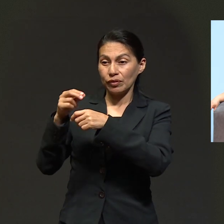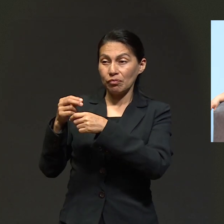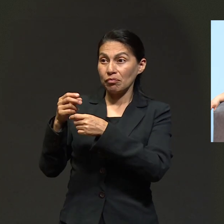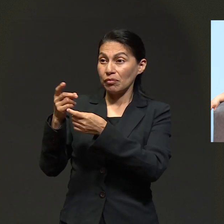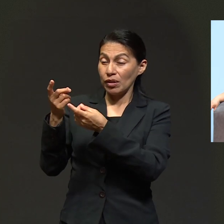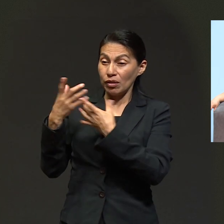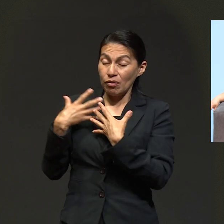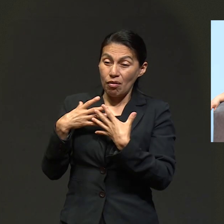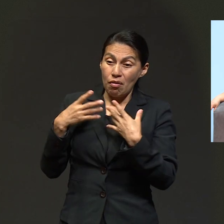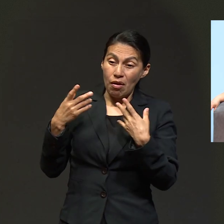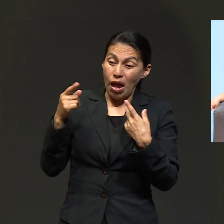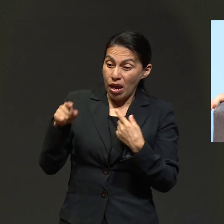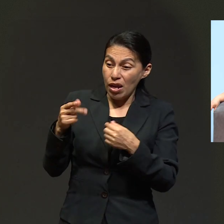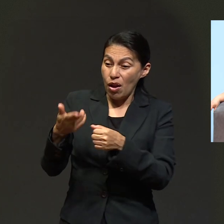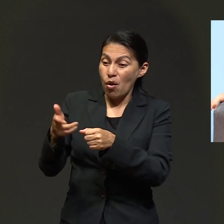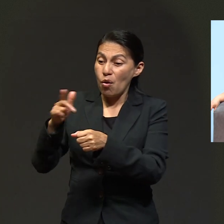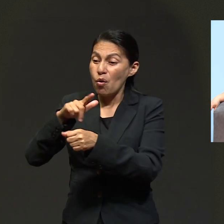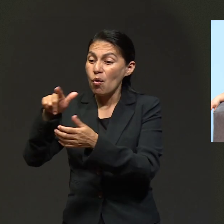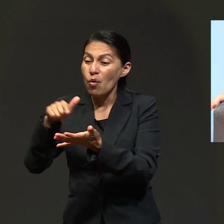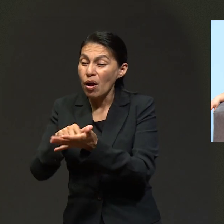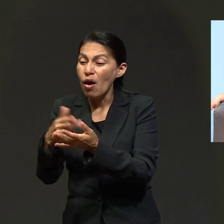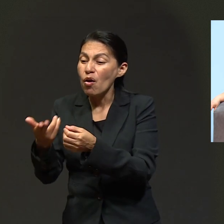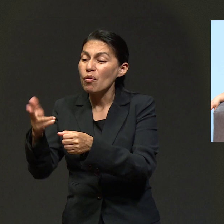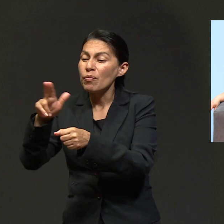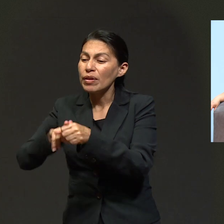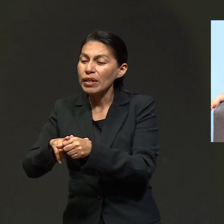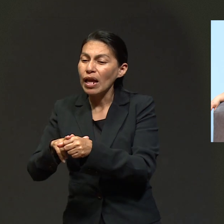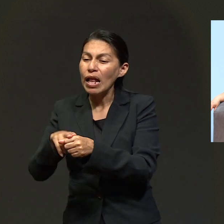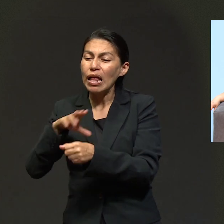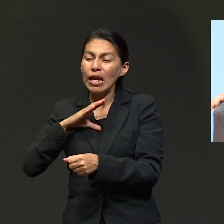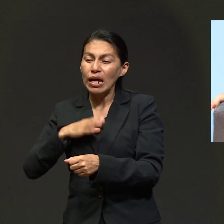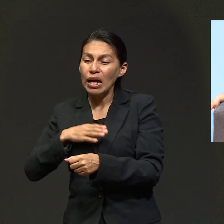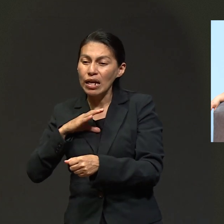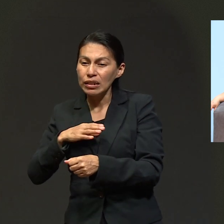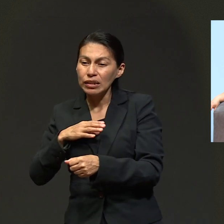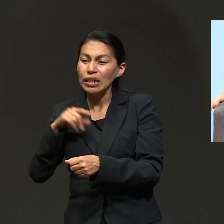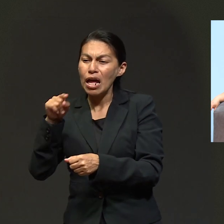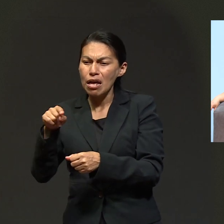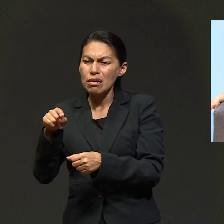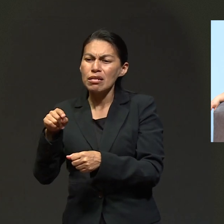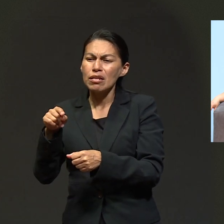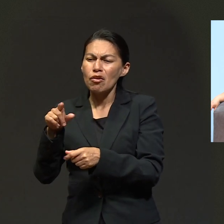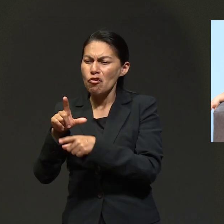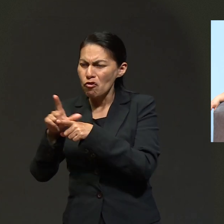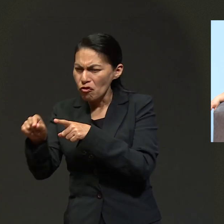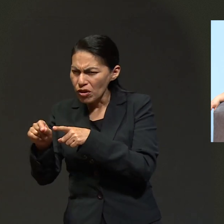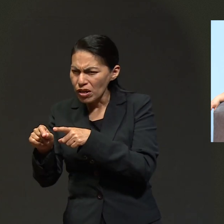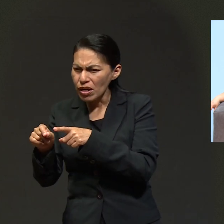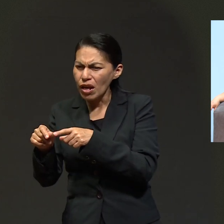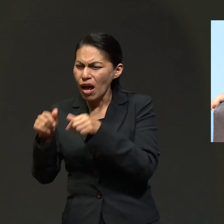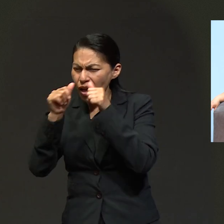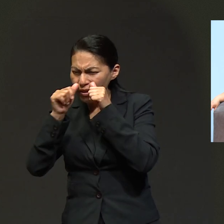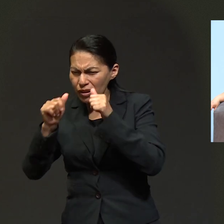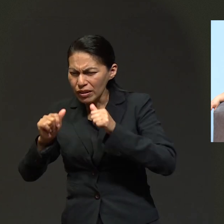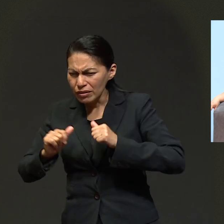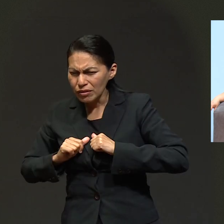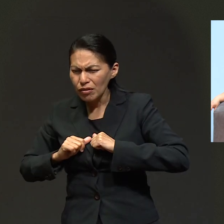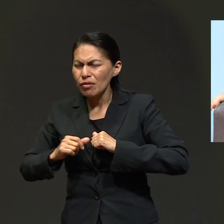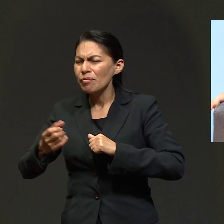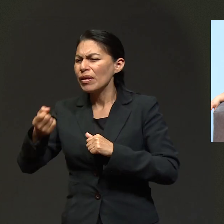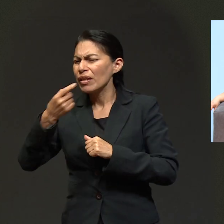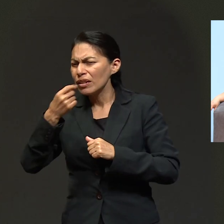asistencia médica gratuita en una clínica de cancerología y me dio no solamente la